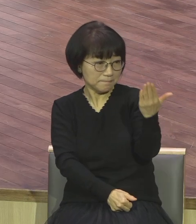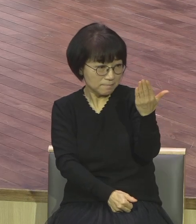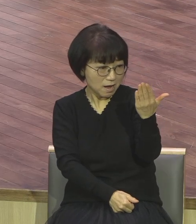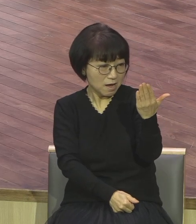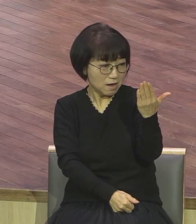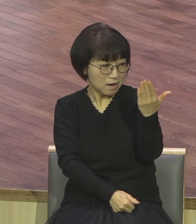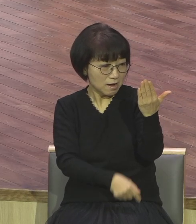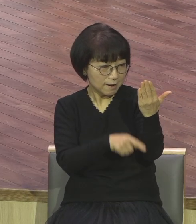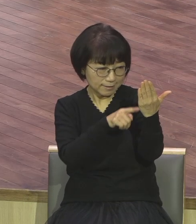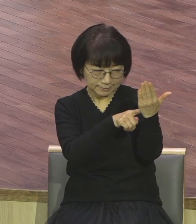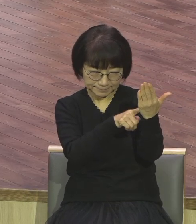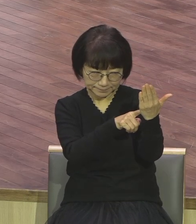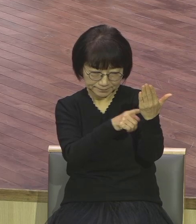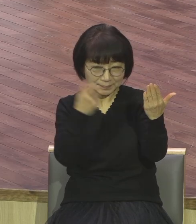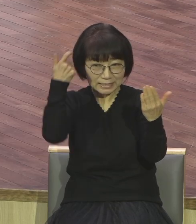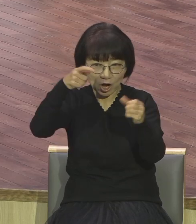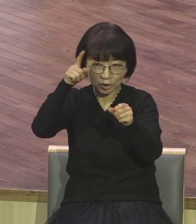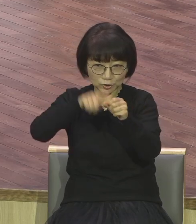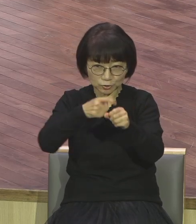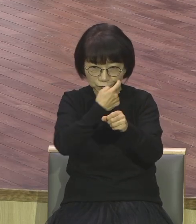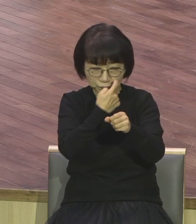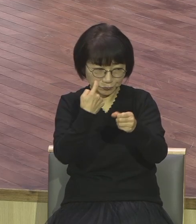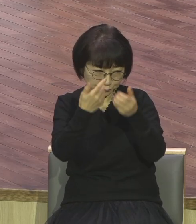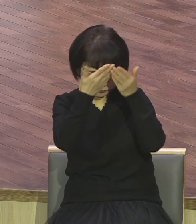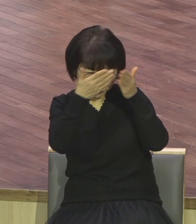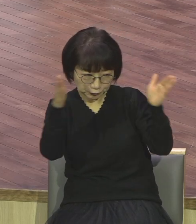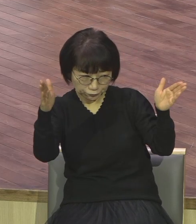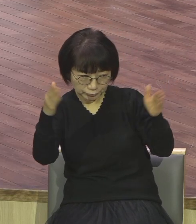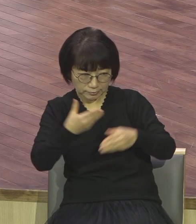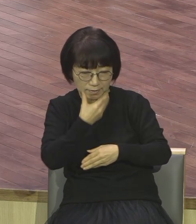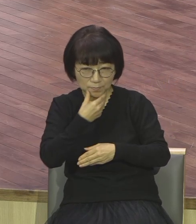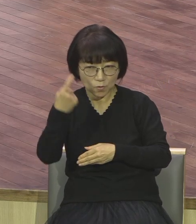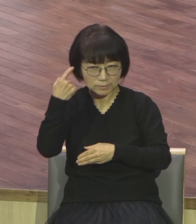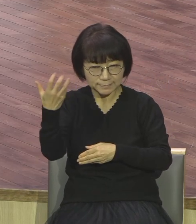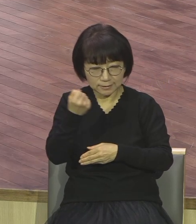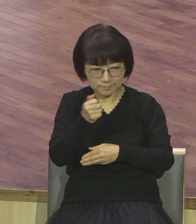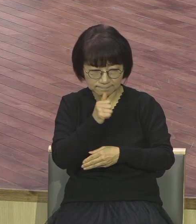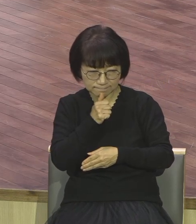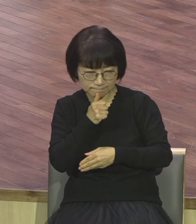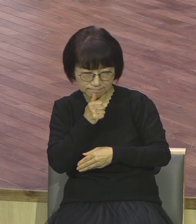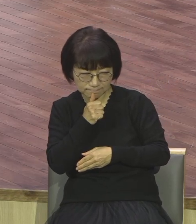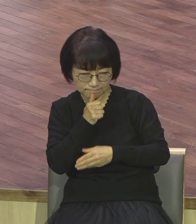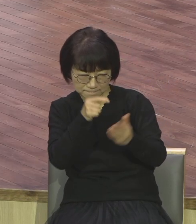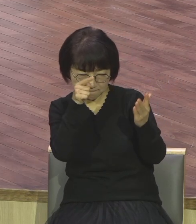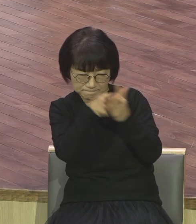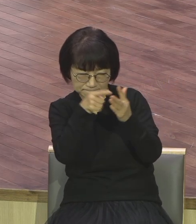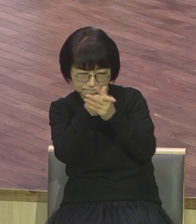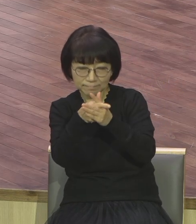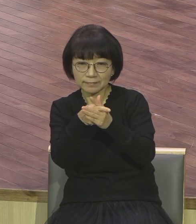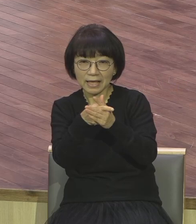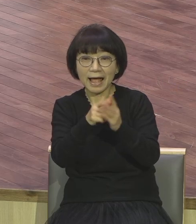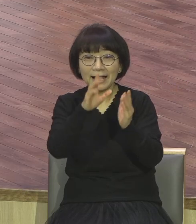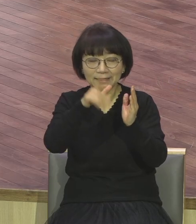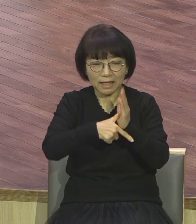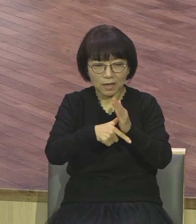영적인 눈을 열고 보금적으로 해석을 해야 돼요 보금적으로 보금적으로 해석을 하고 영적 성장의 도리의 기회를 삼아야 돼요